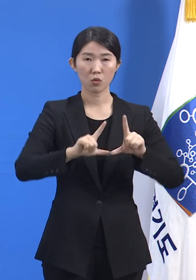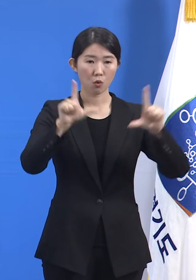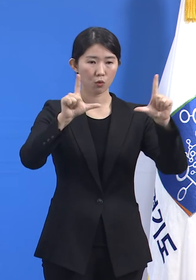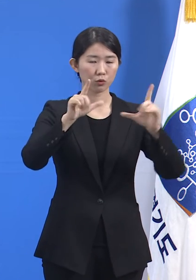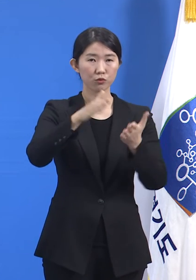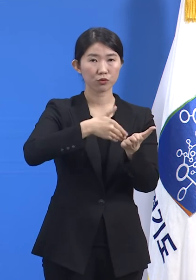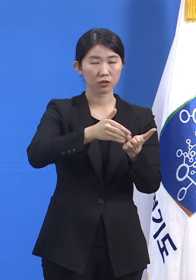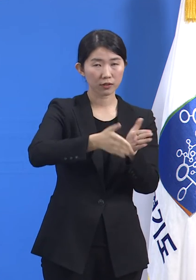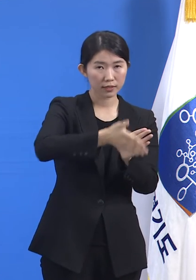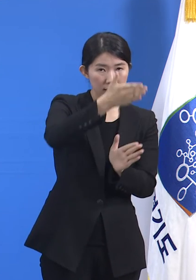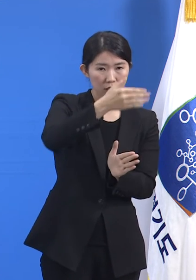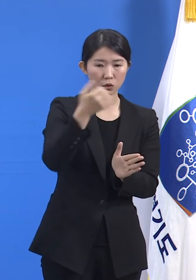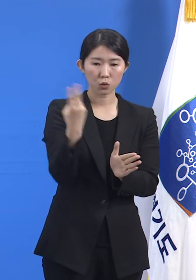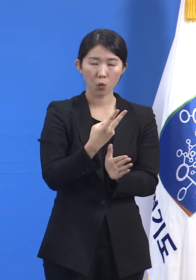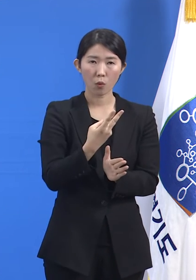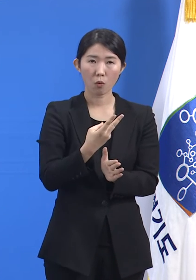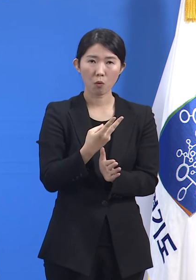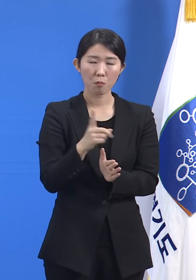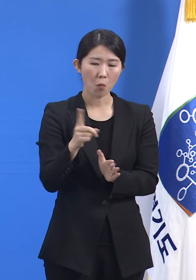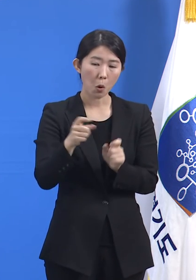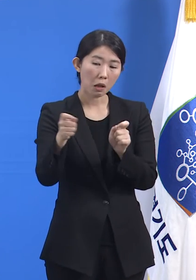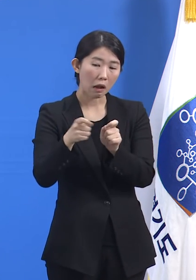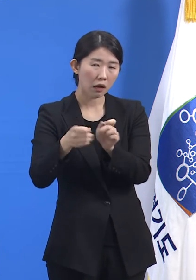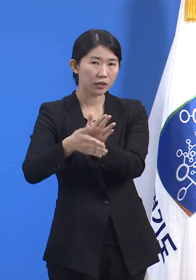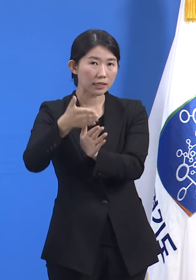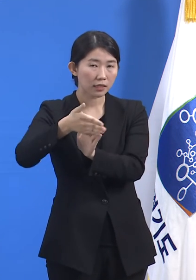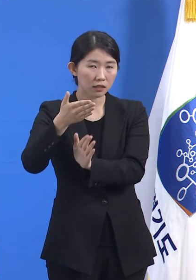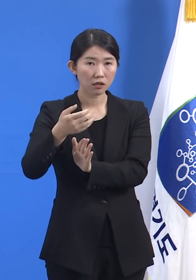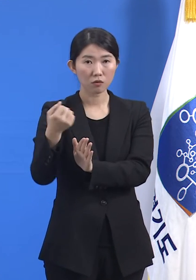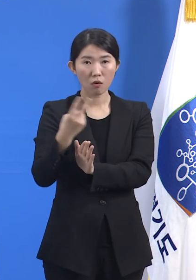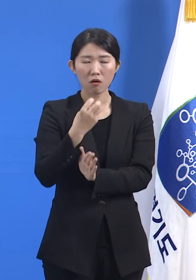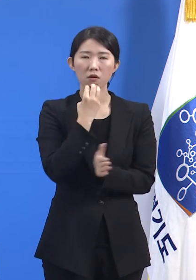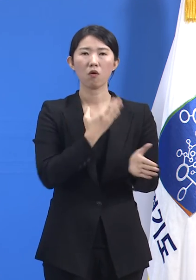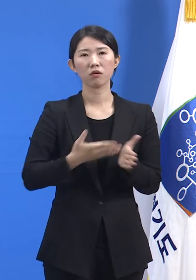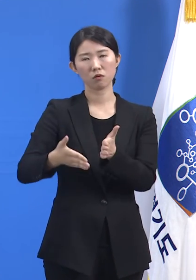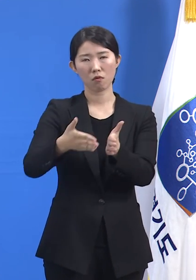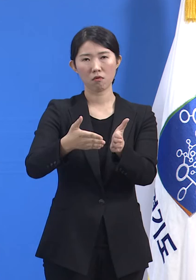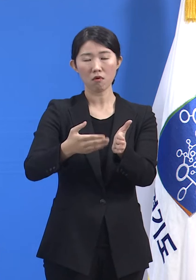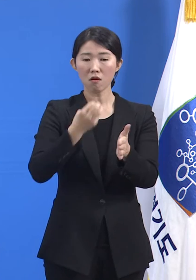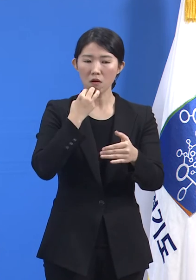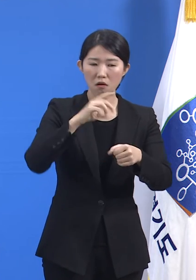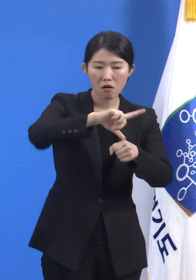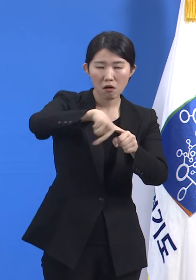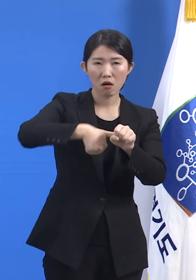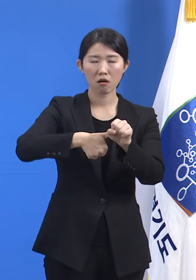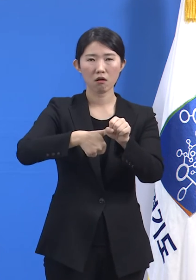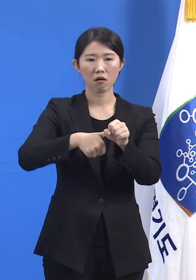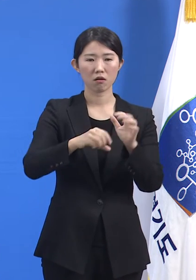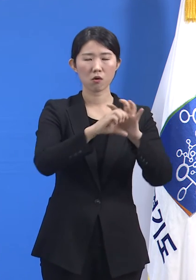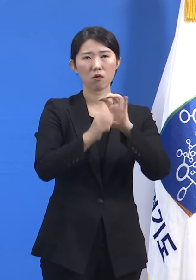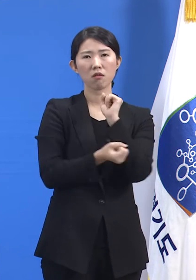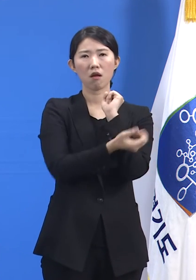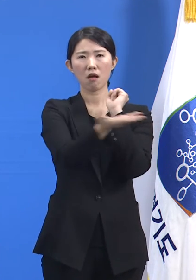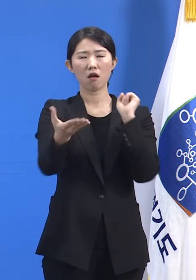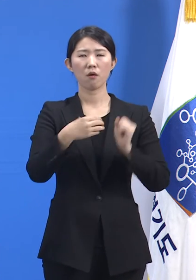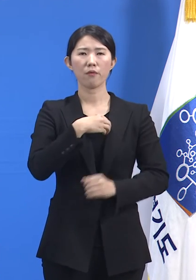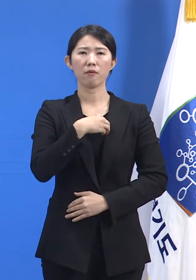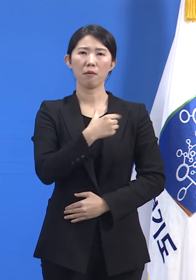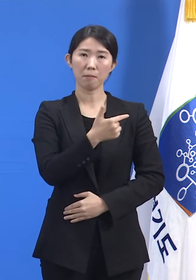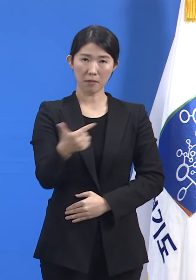좁게는 인접 시군, 넓게는 경기도 또는 수도권 전체로 빠르게 확산될 위험이 있습니다.